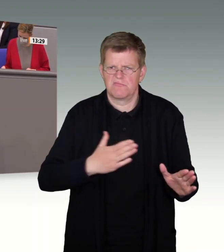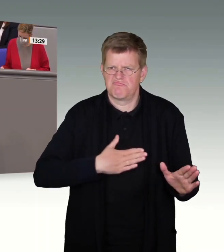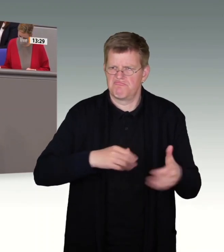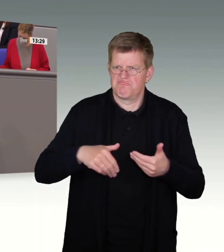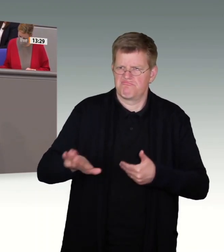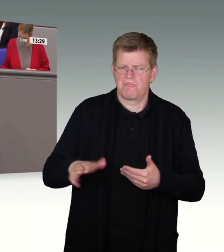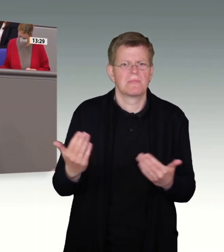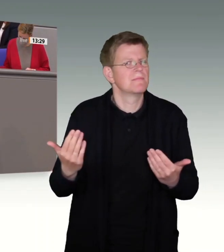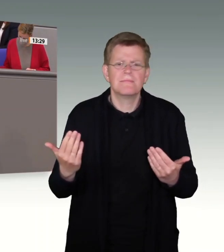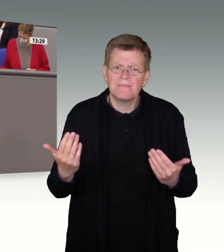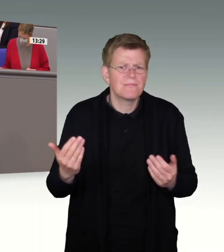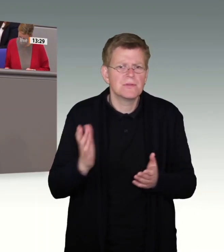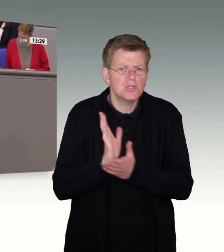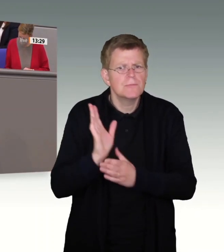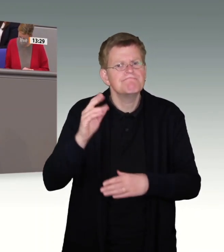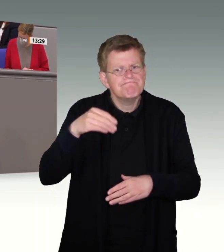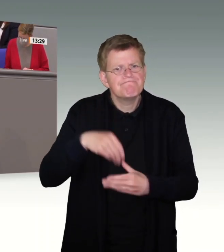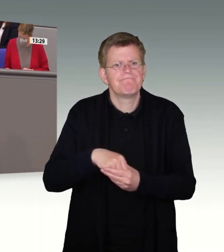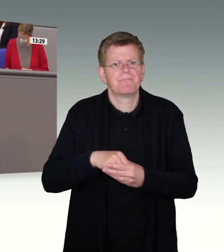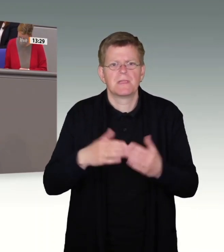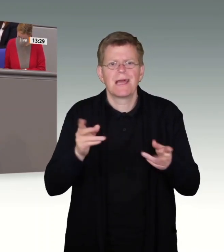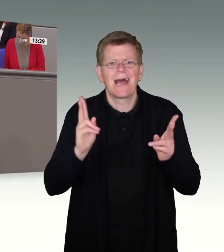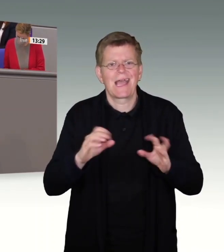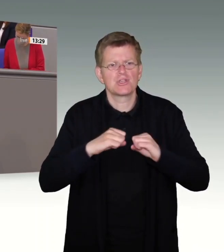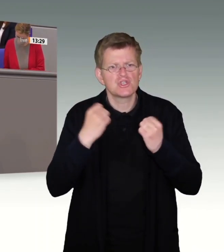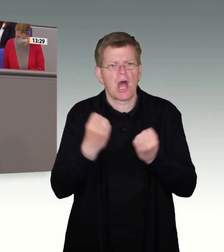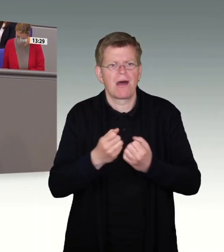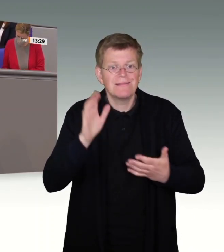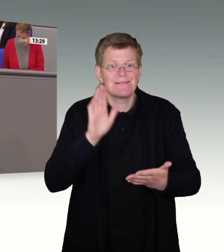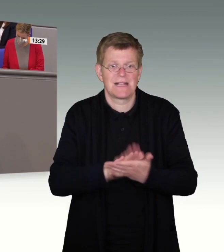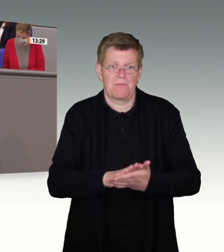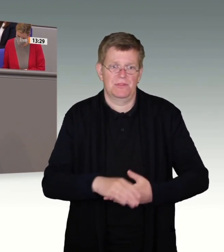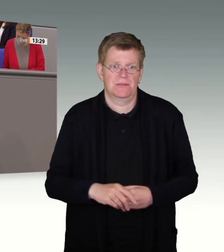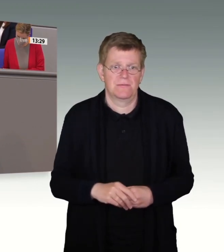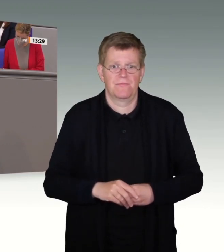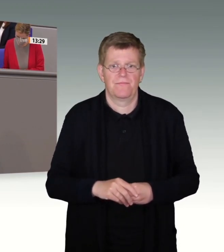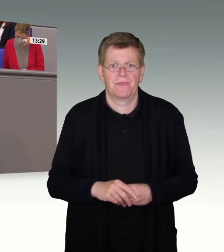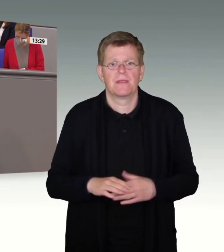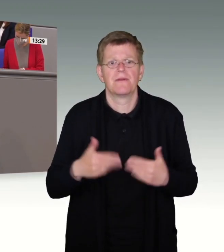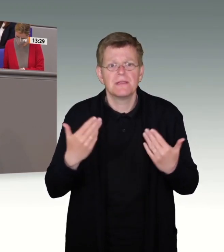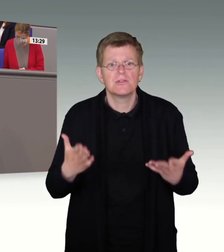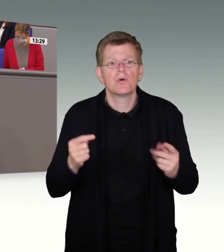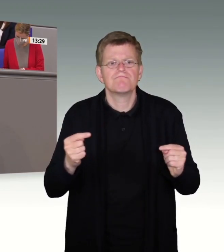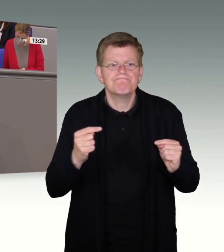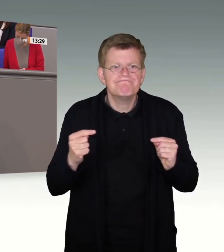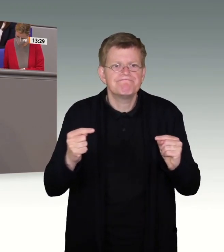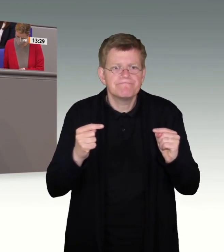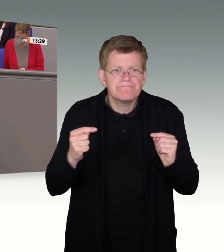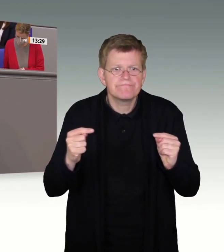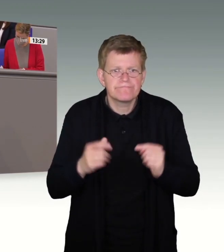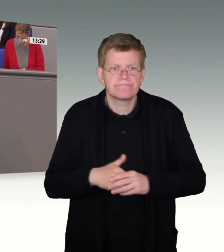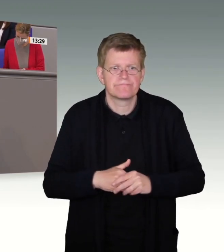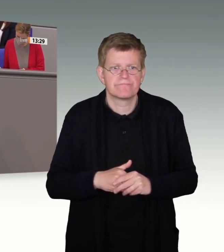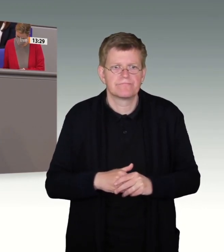Abschiebungen sind Ausdruck eines funktionierenden Rechtsstaates. Sie sind wichtig für das Vertrauen in die Handlungsfähigkeit